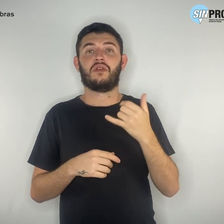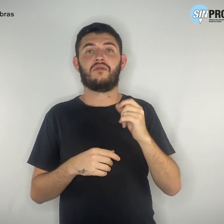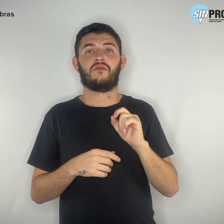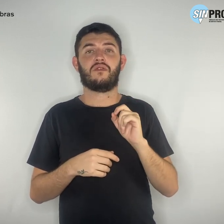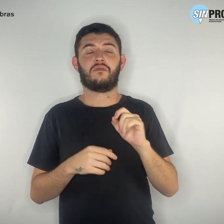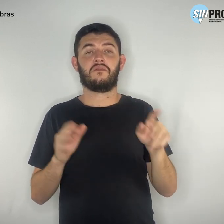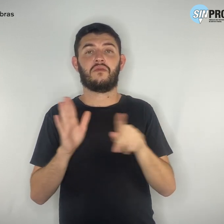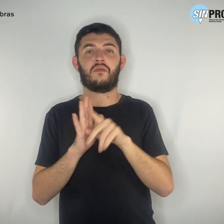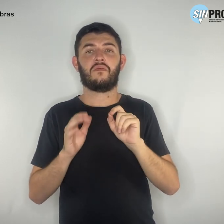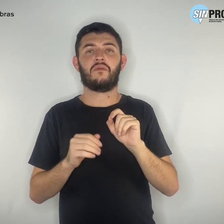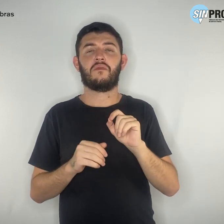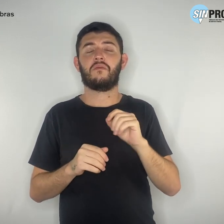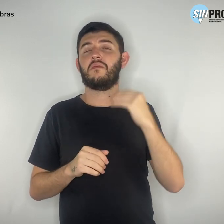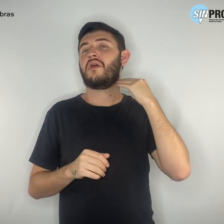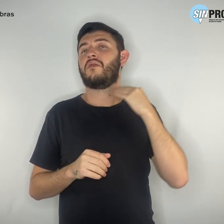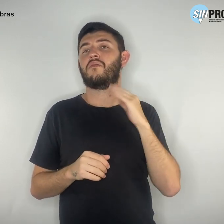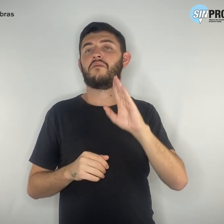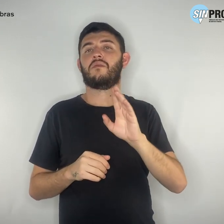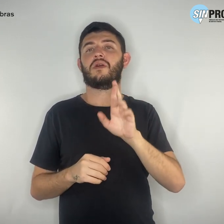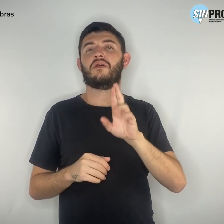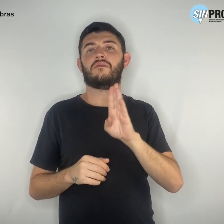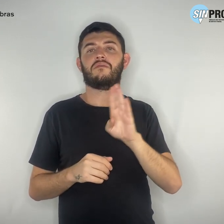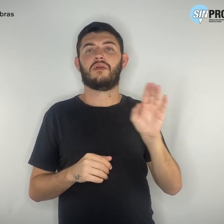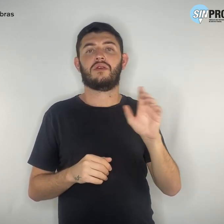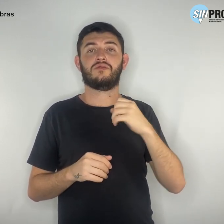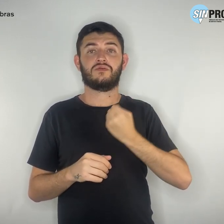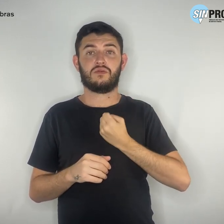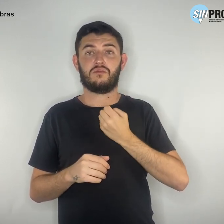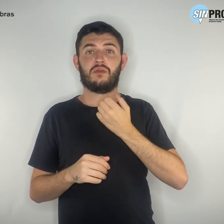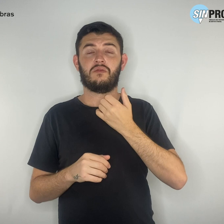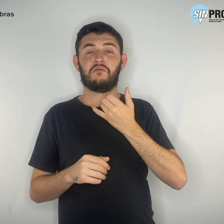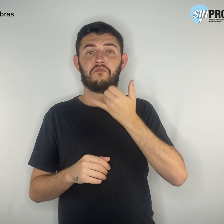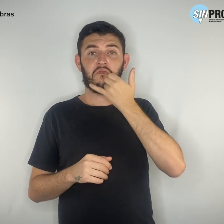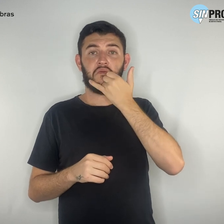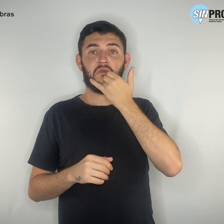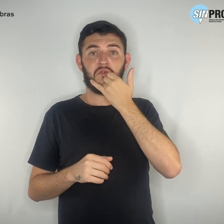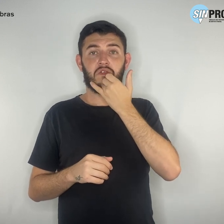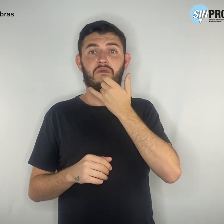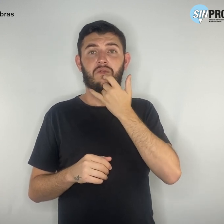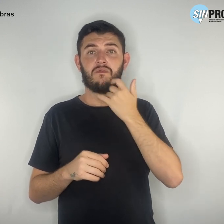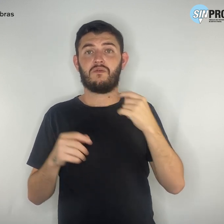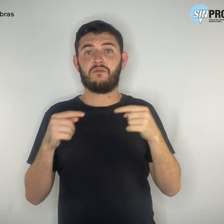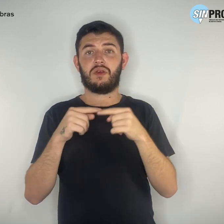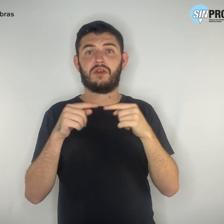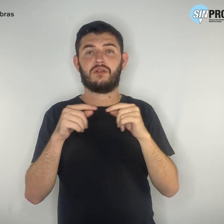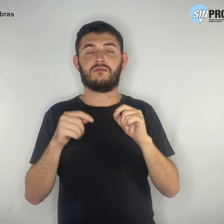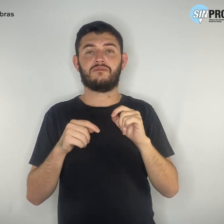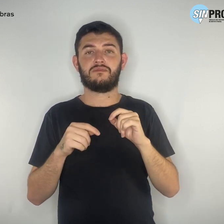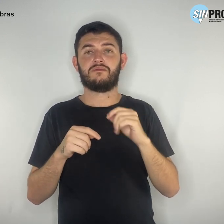BRB De um número que realmente coincide com o do banco 3322